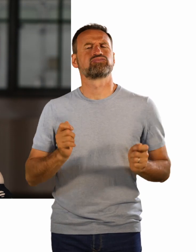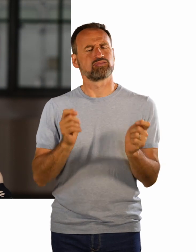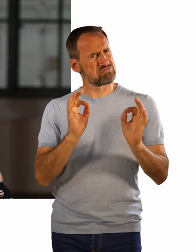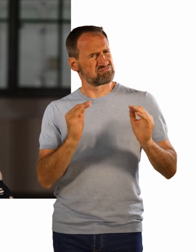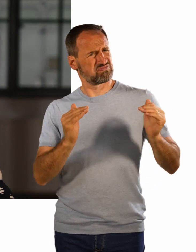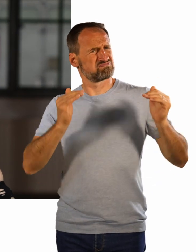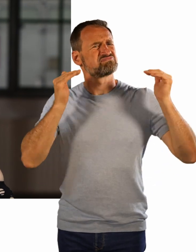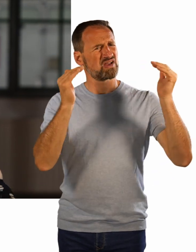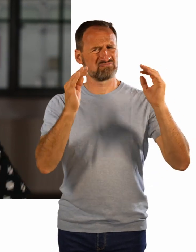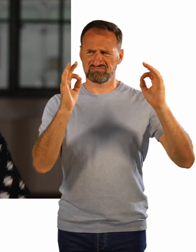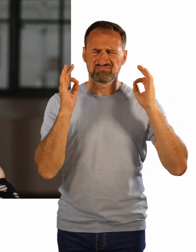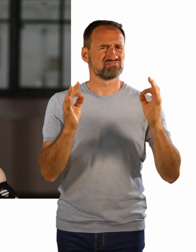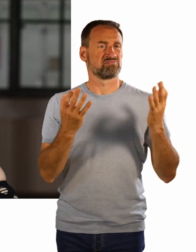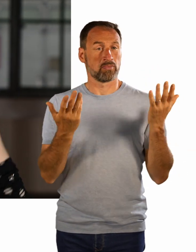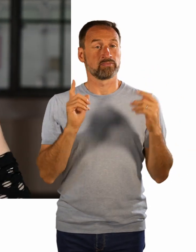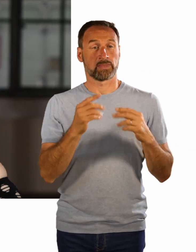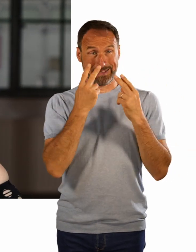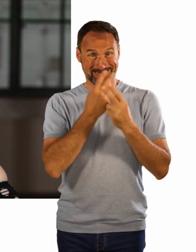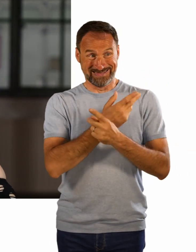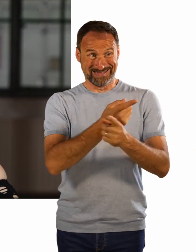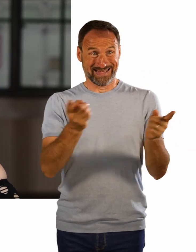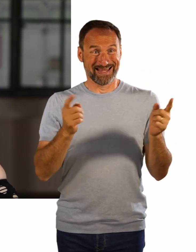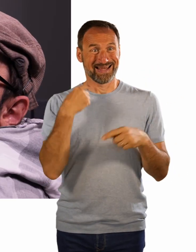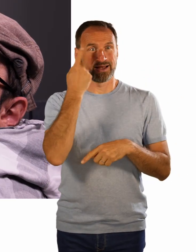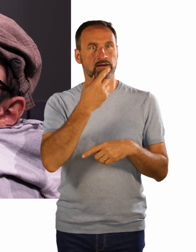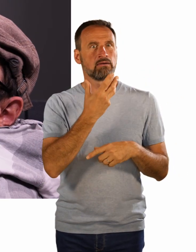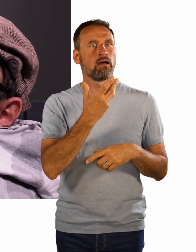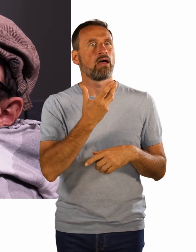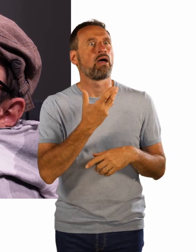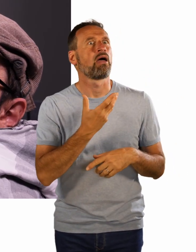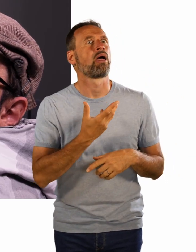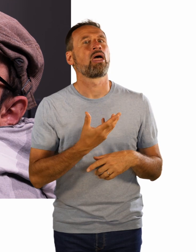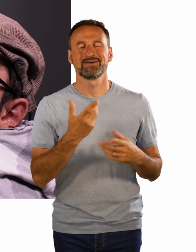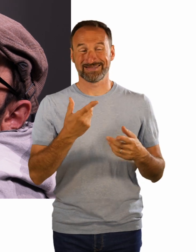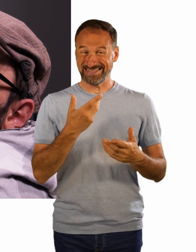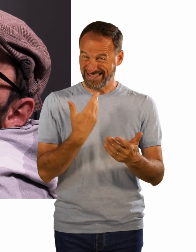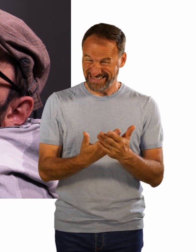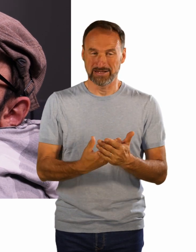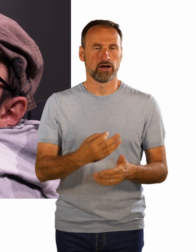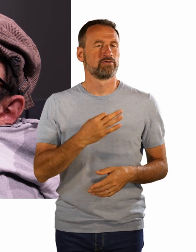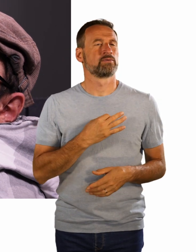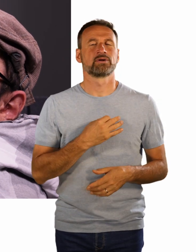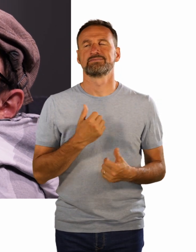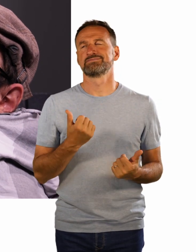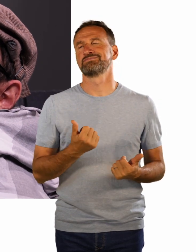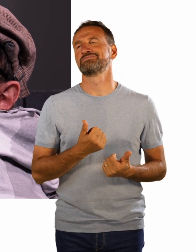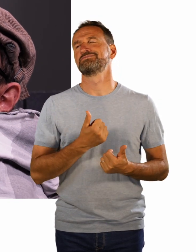verändern. Also alles fliegt ihnen aus dem Gesicht und das ist der schönste Moment für mich, weil ich mir denke,